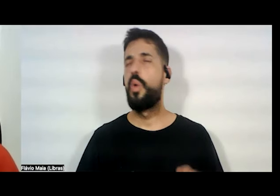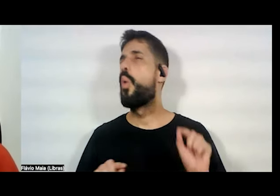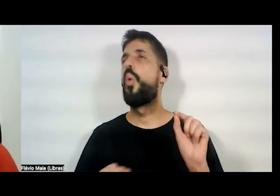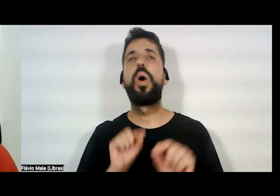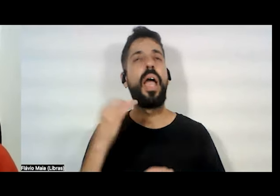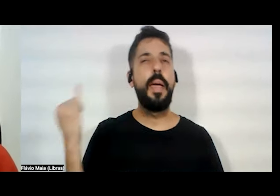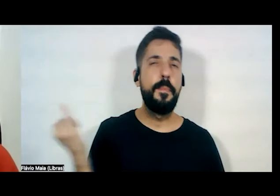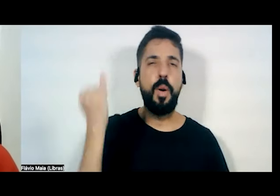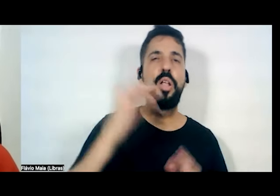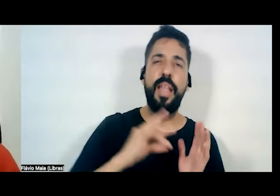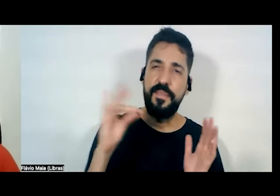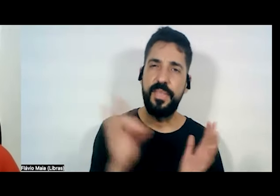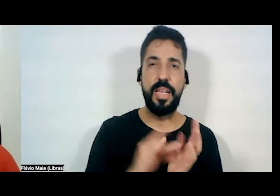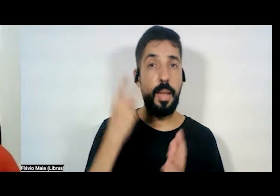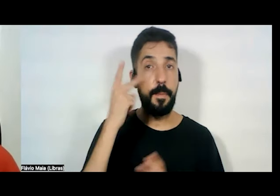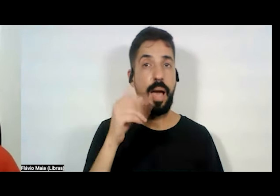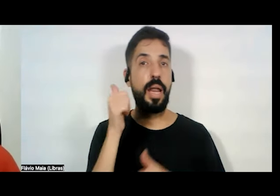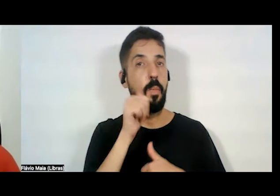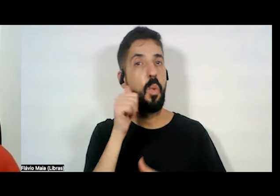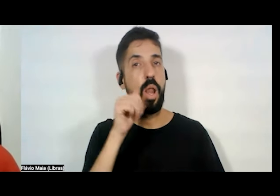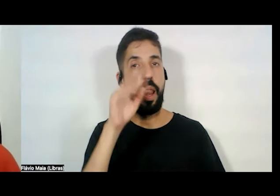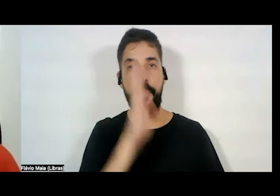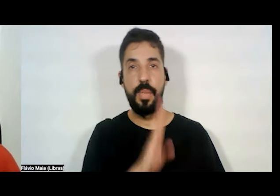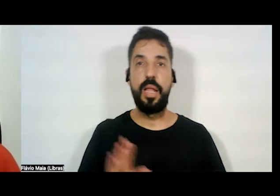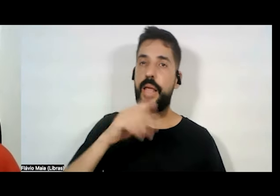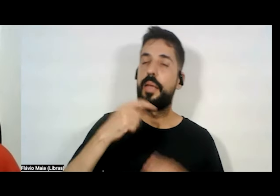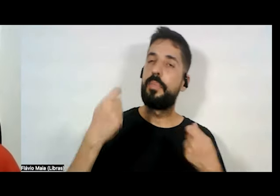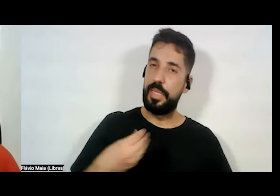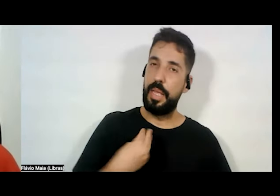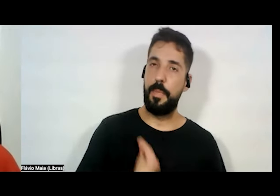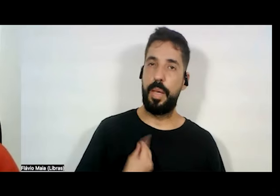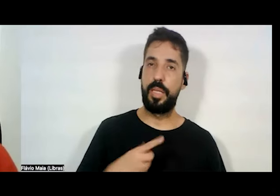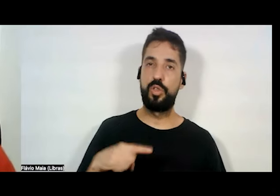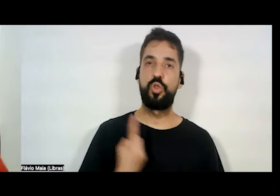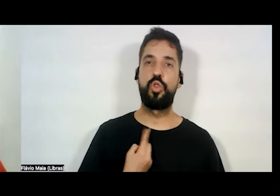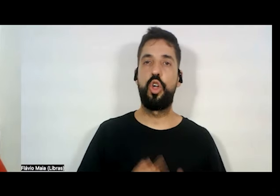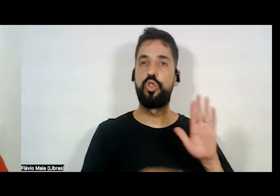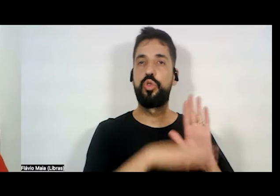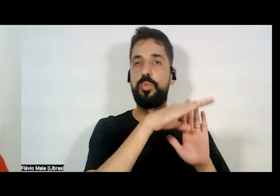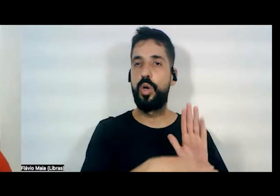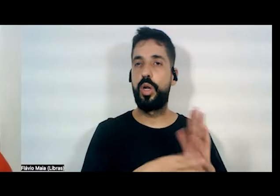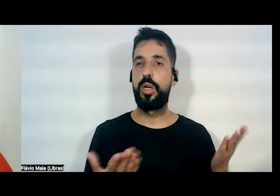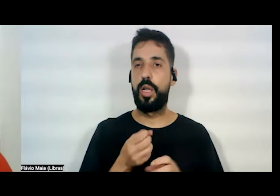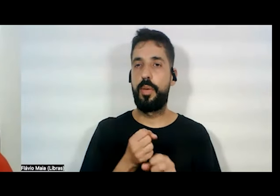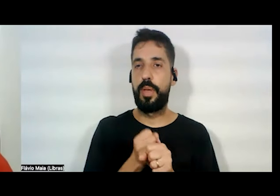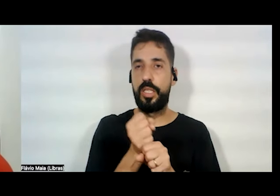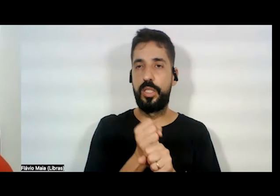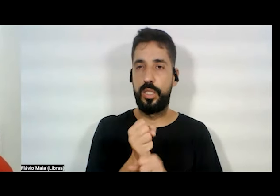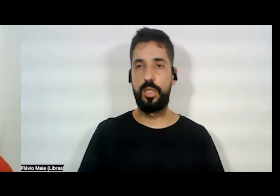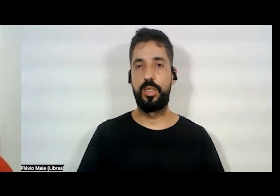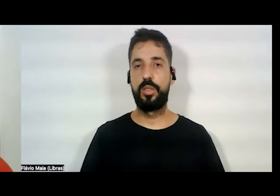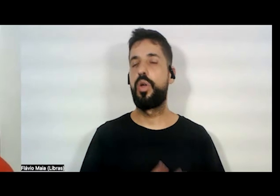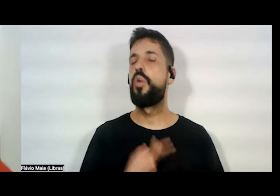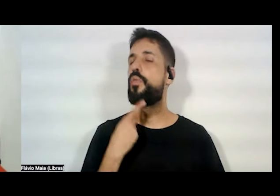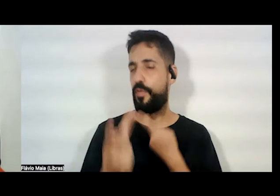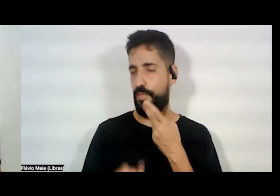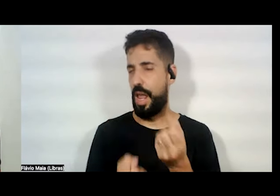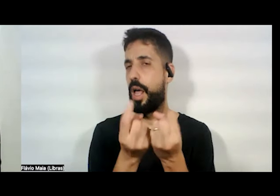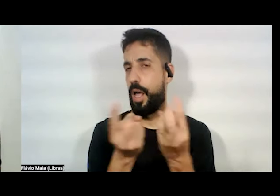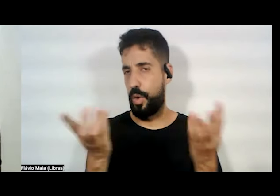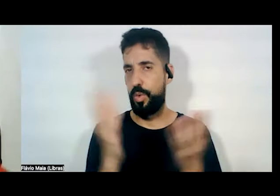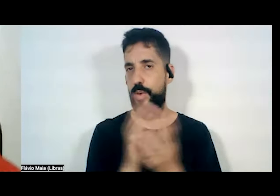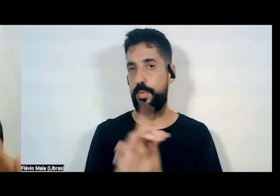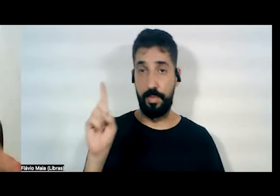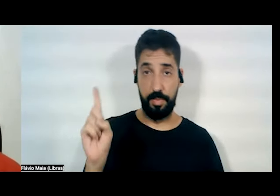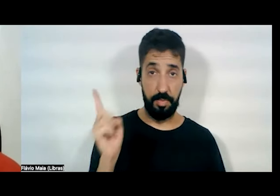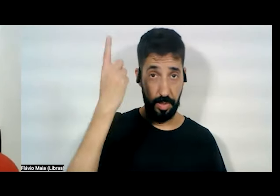para as mulheres brasileiras e que devem participar do nosso programa neste ano? Quero dizer algumas coisas para vocês sobre isso. Em primeiro lugar,